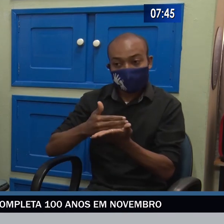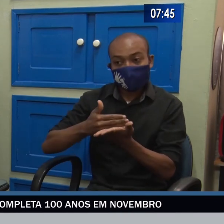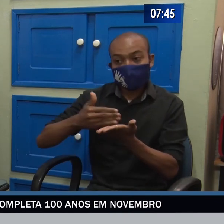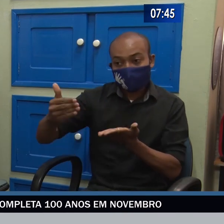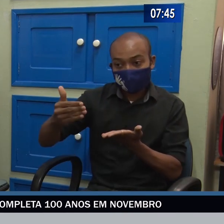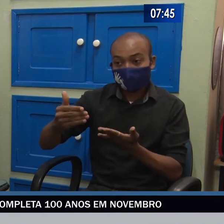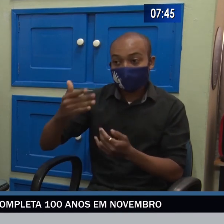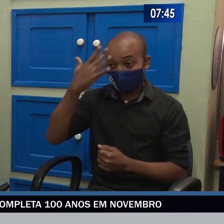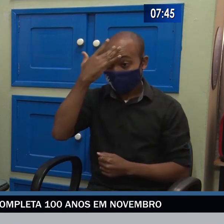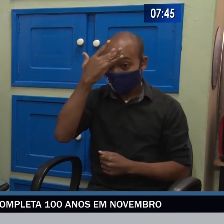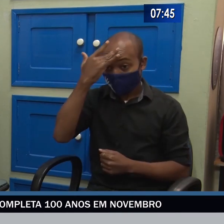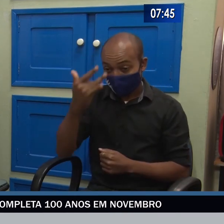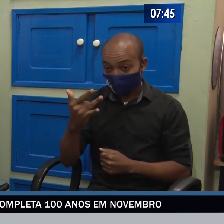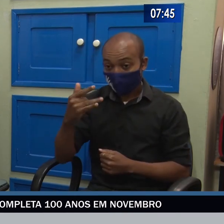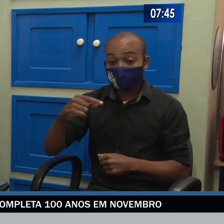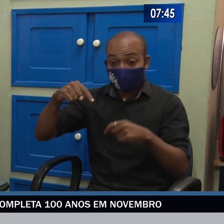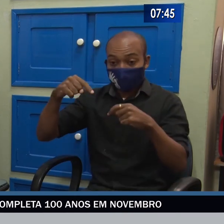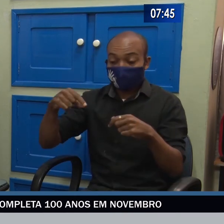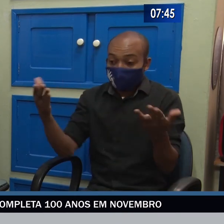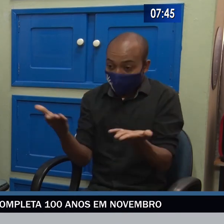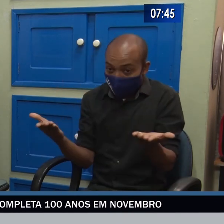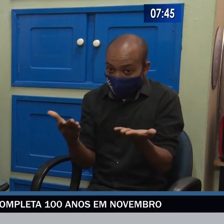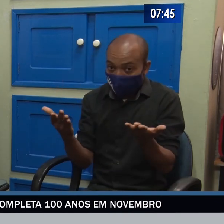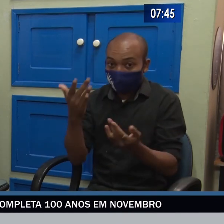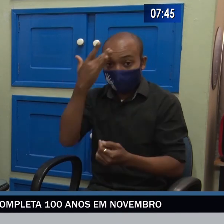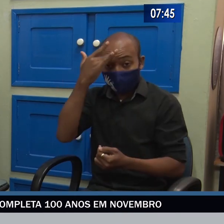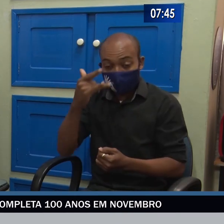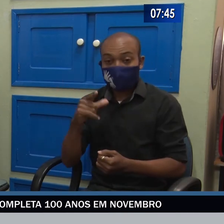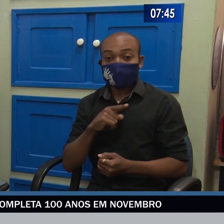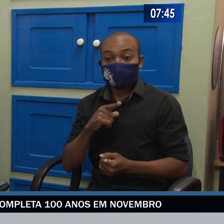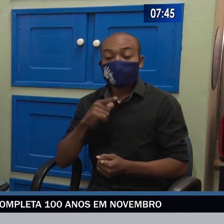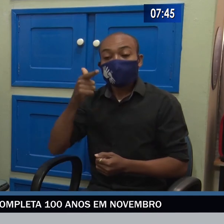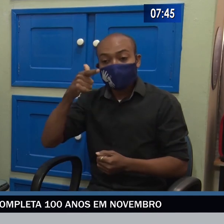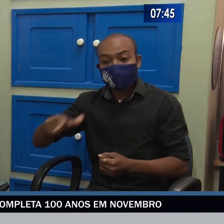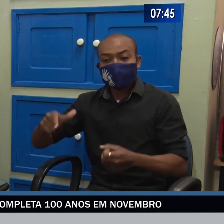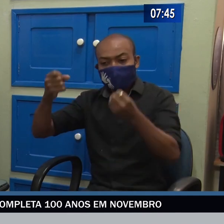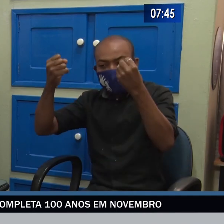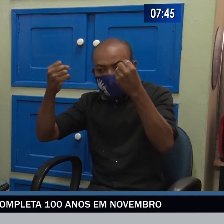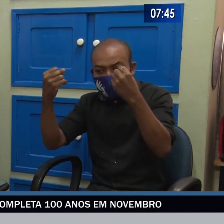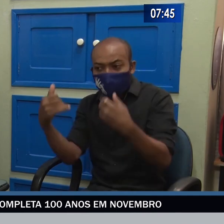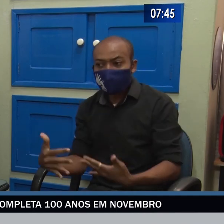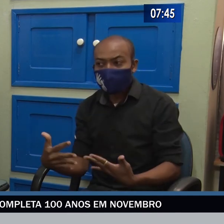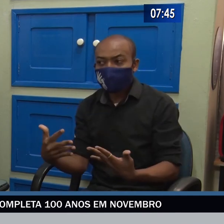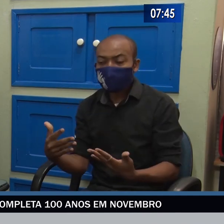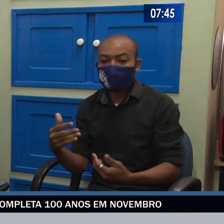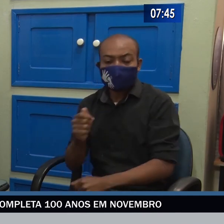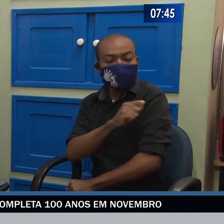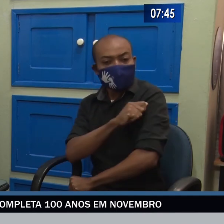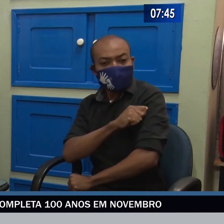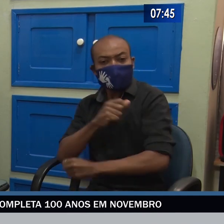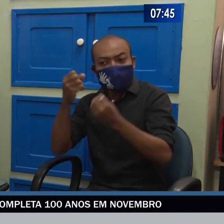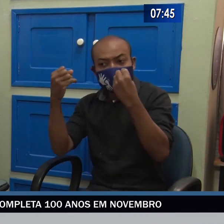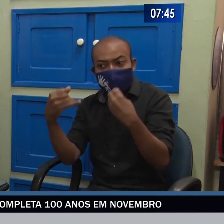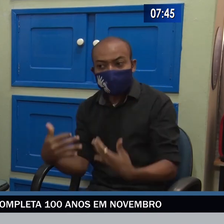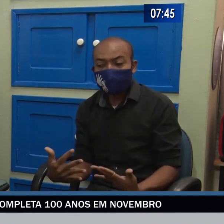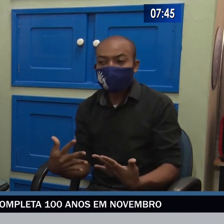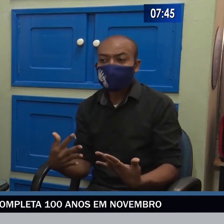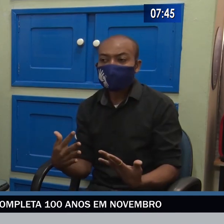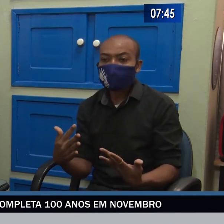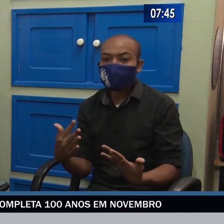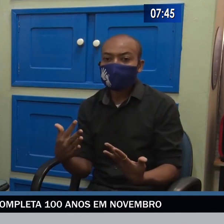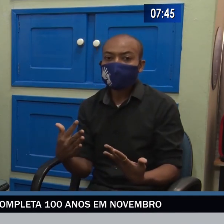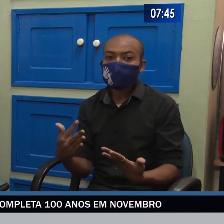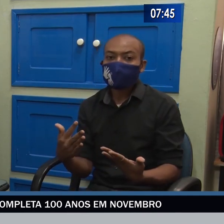ainda hoje, teremos a segunda parte, onde os alunos terão acesso tanto a